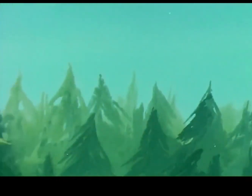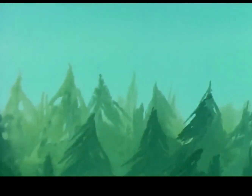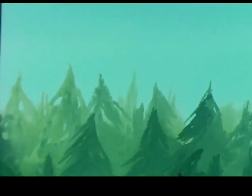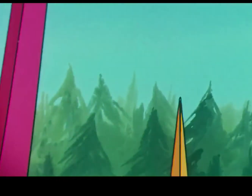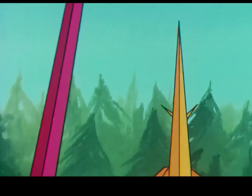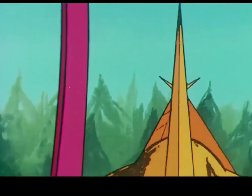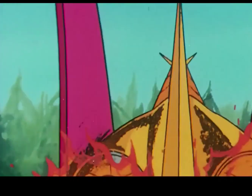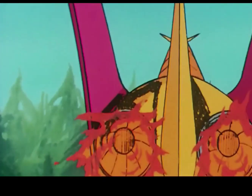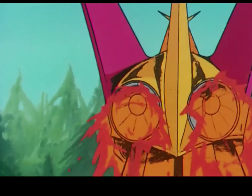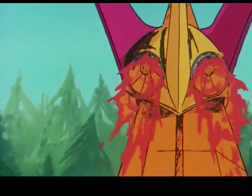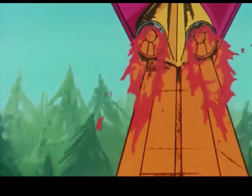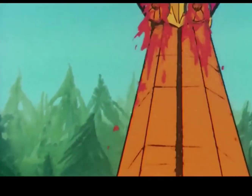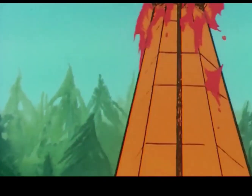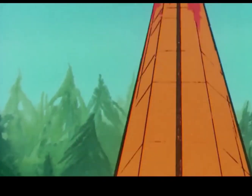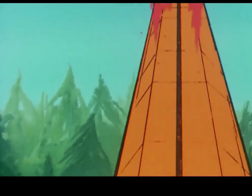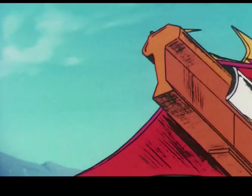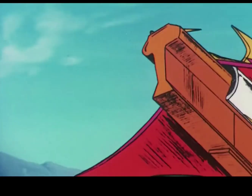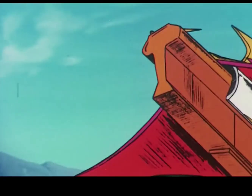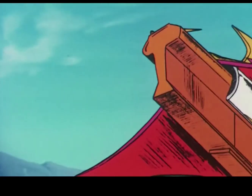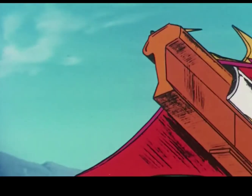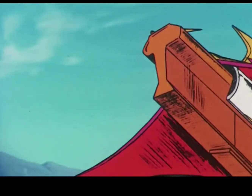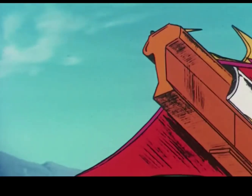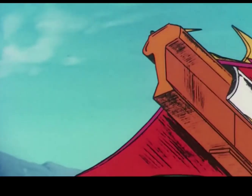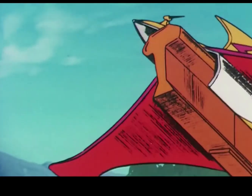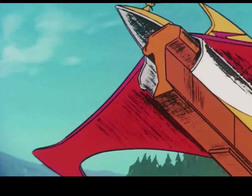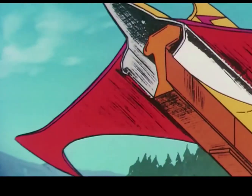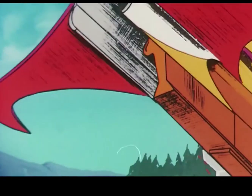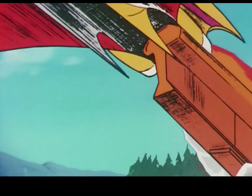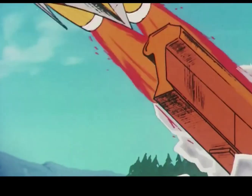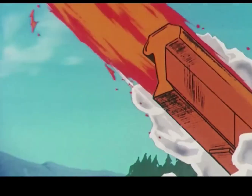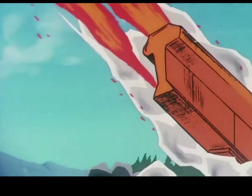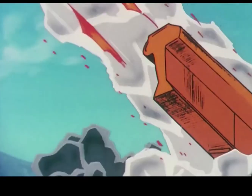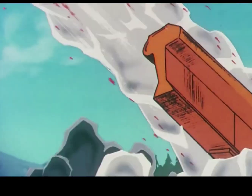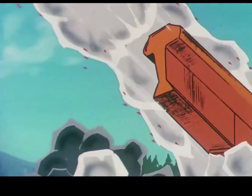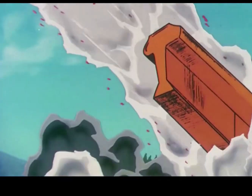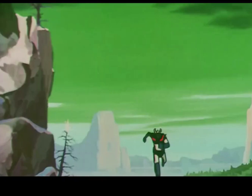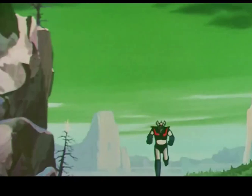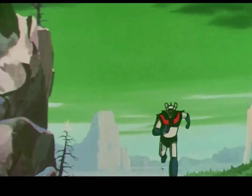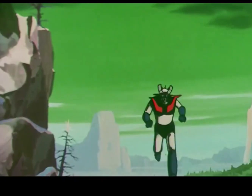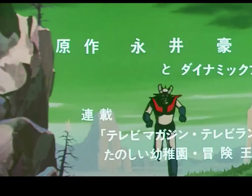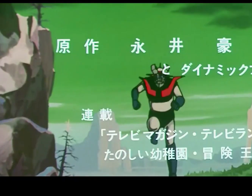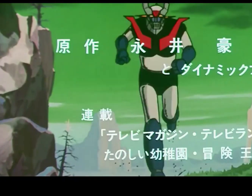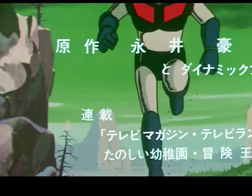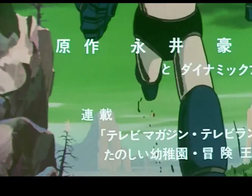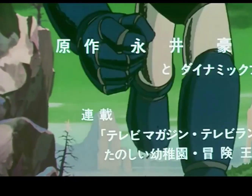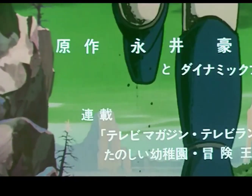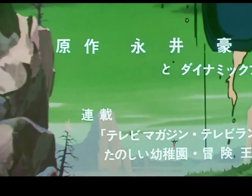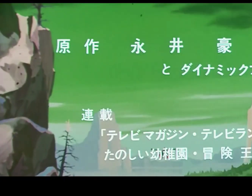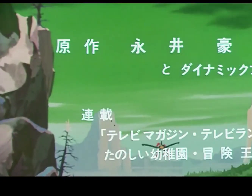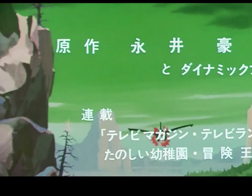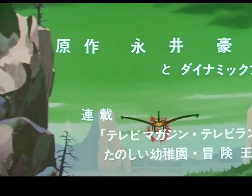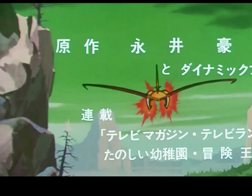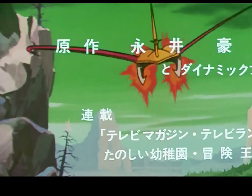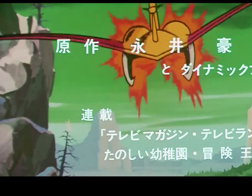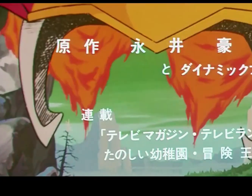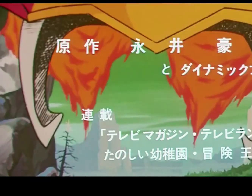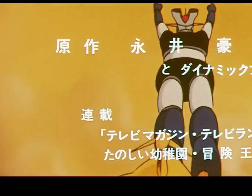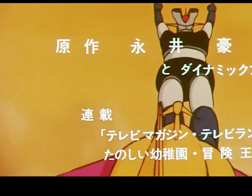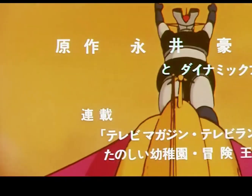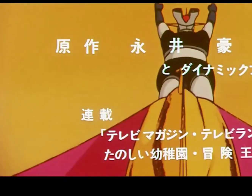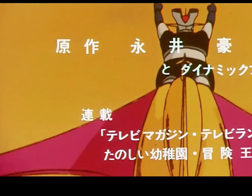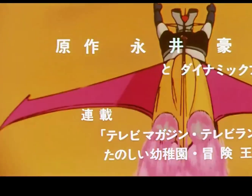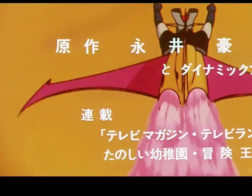La maldad y el terror Coyi puede dominar Y con él, su